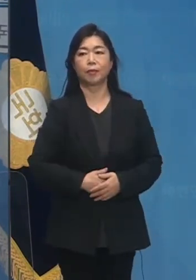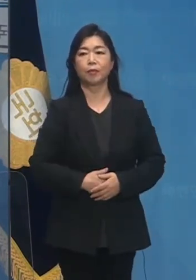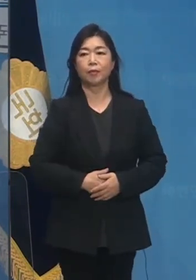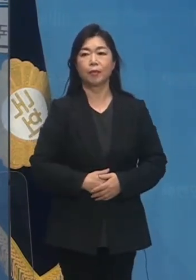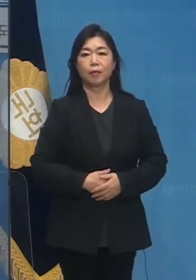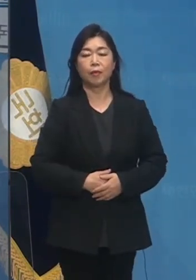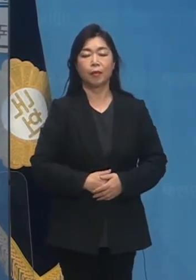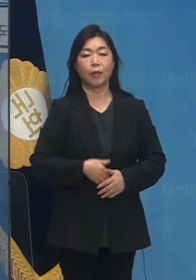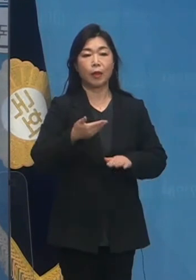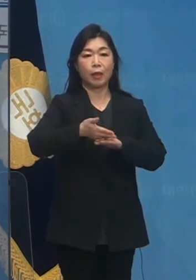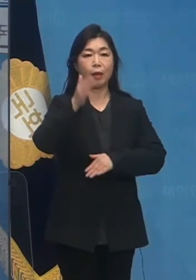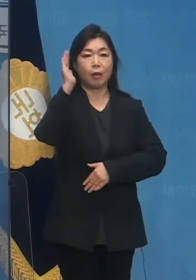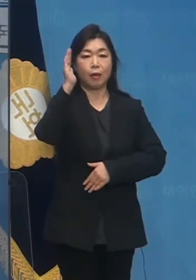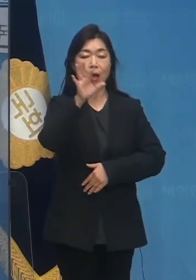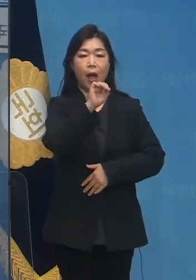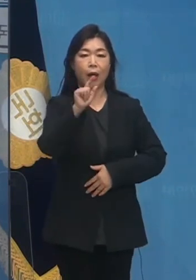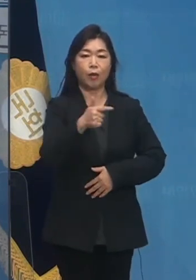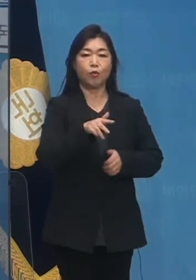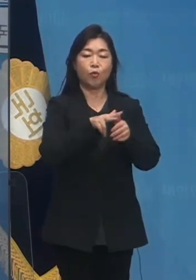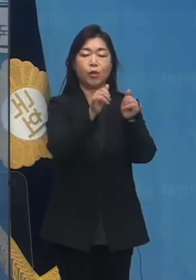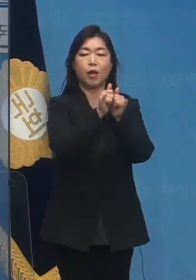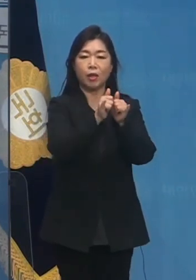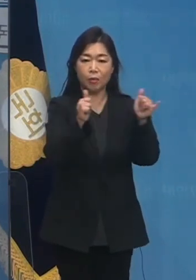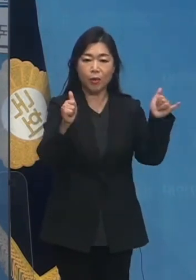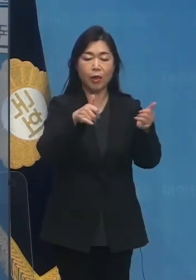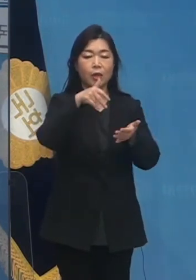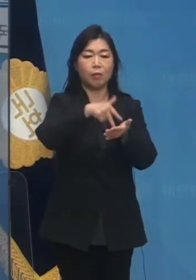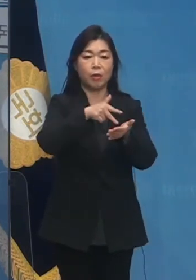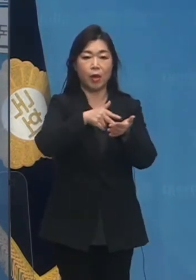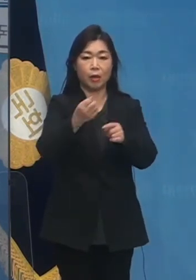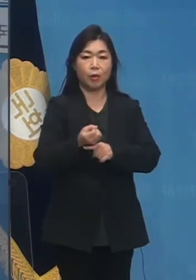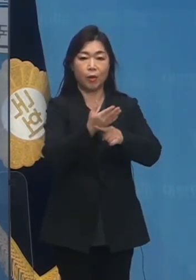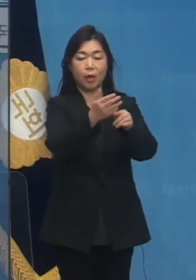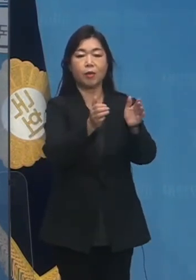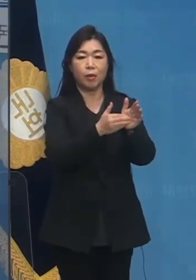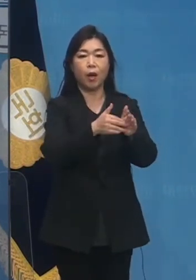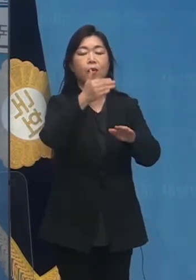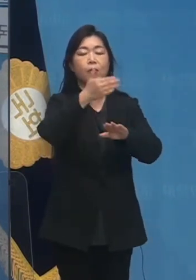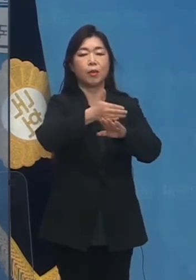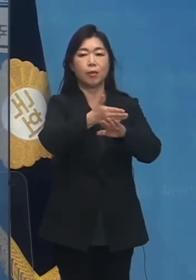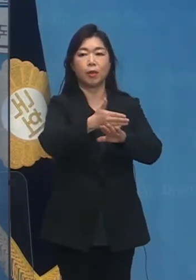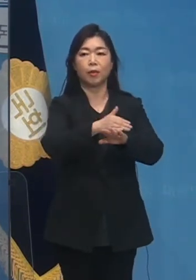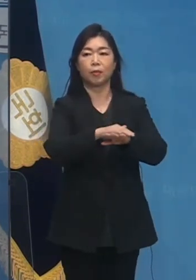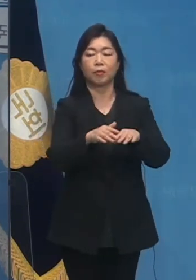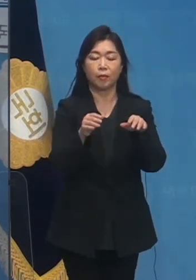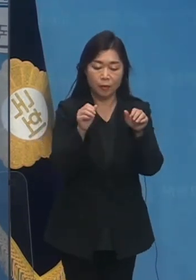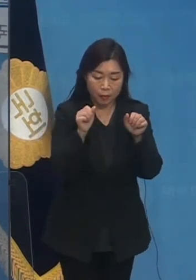이상으로 안철수 후보의 입장을 전해드렸습니다. 고맙습니다.